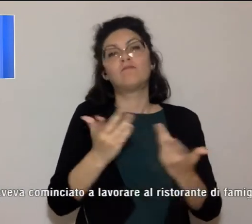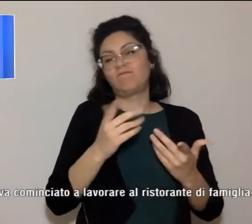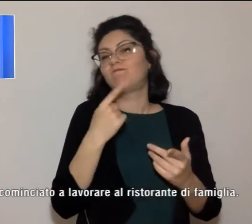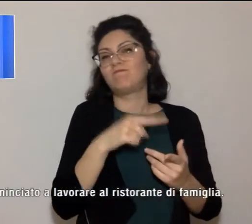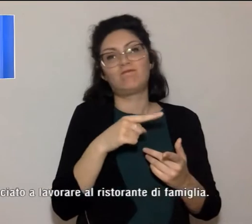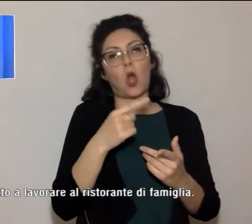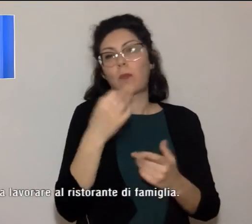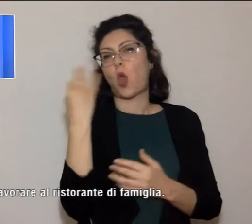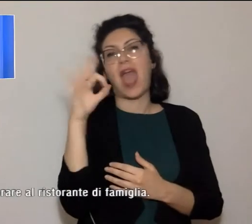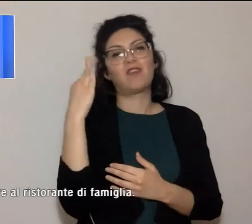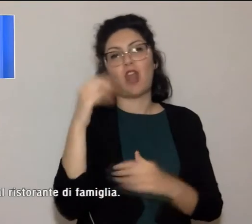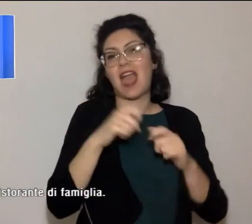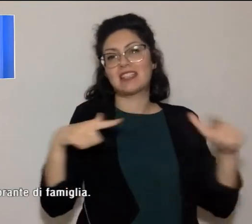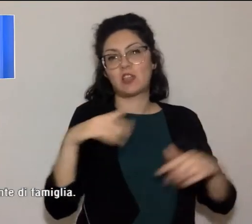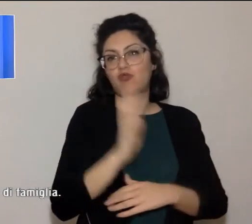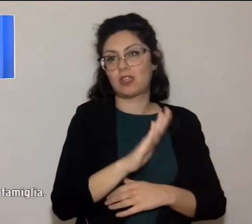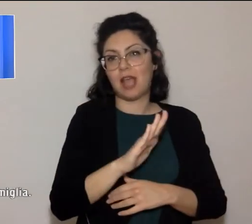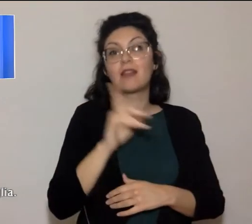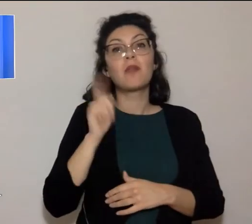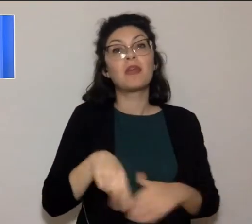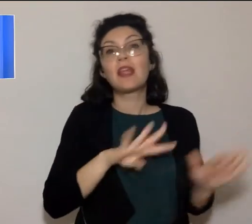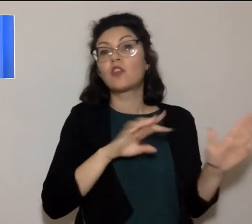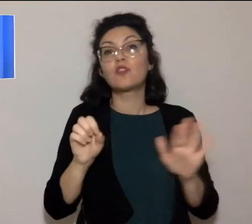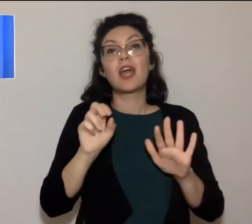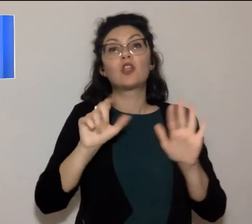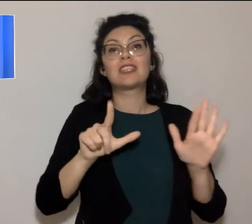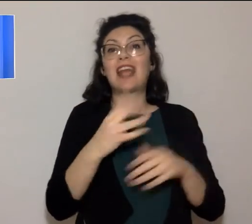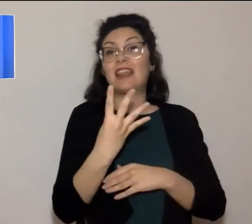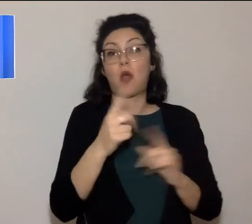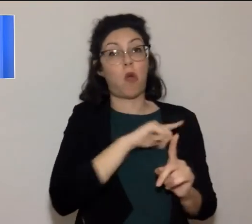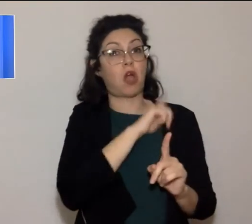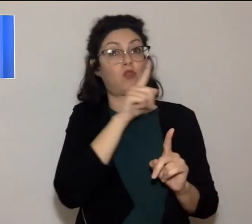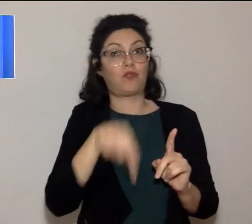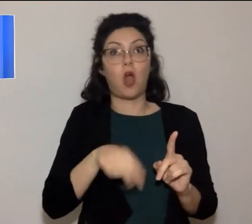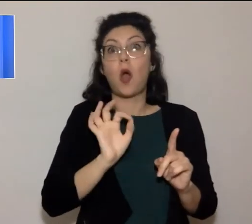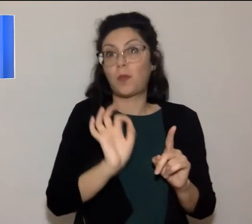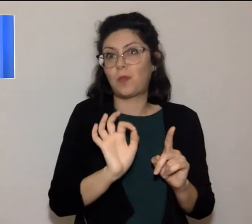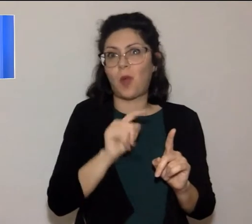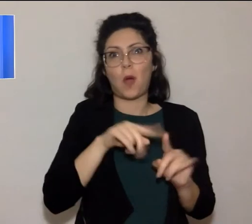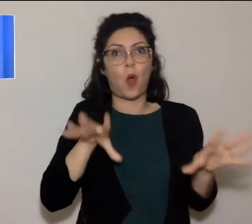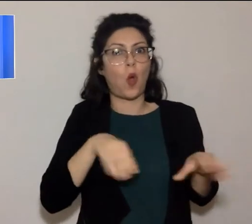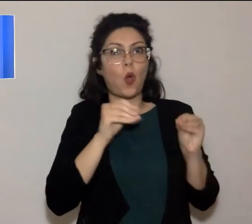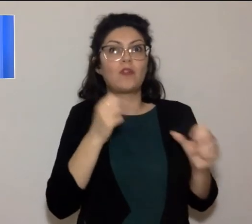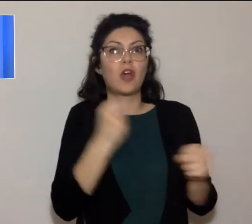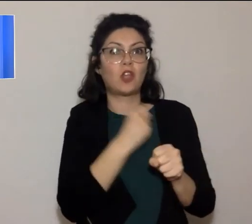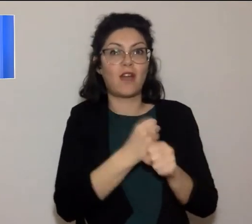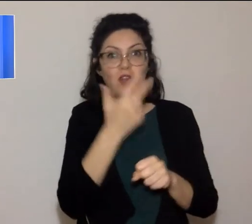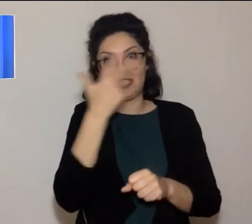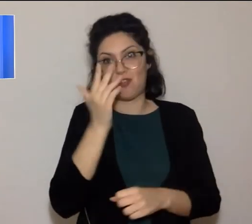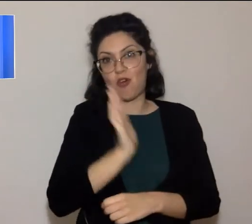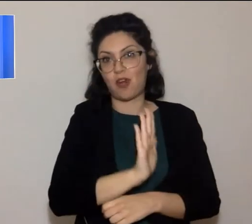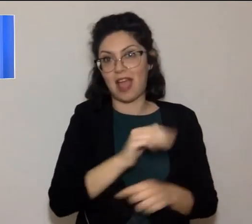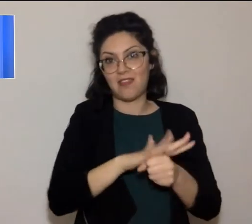in città, fin dal 1974, quando aveva cominciato a lavorare al ristorante di